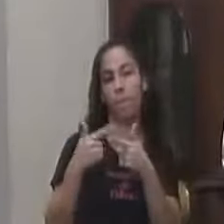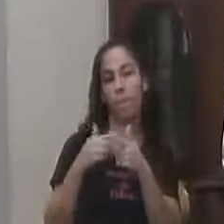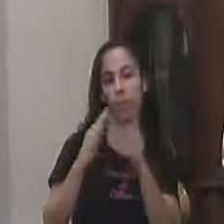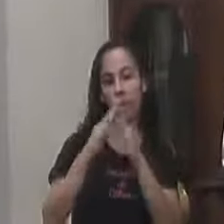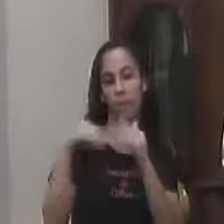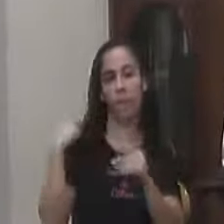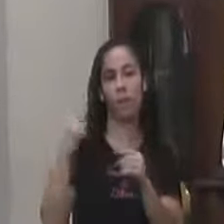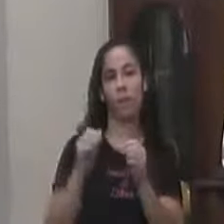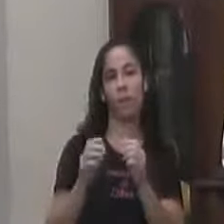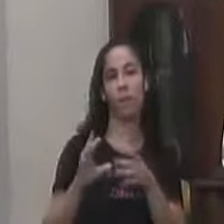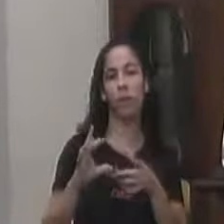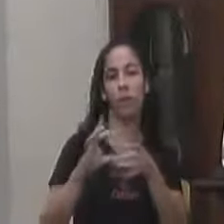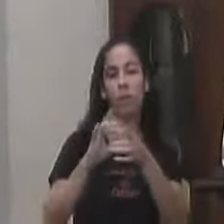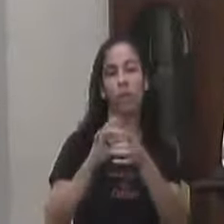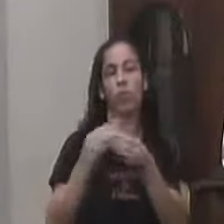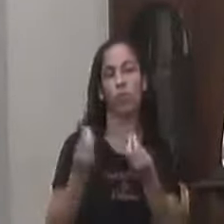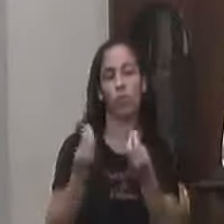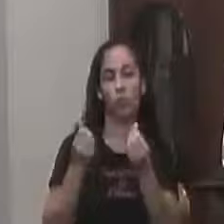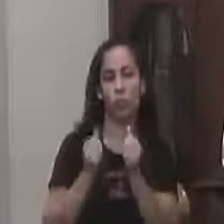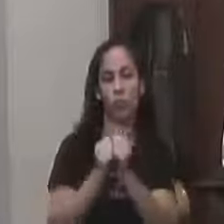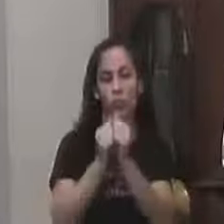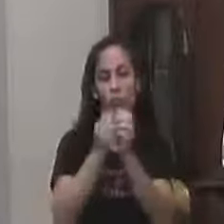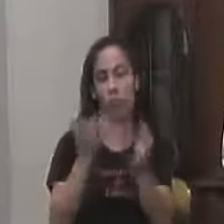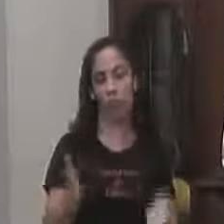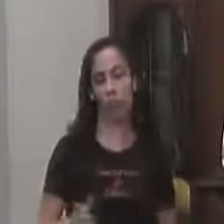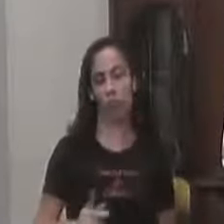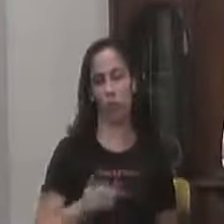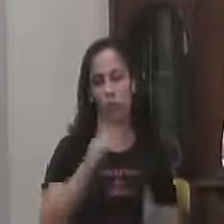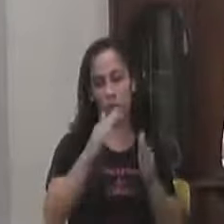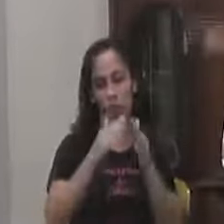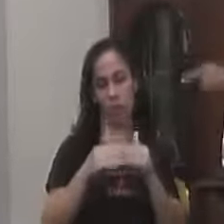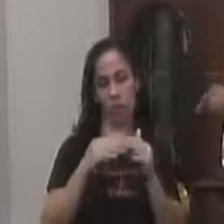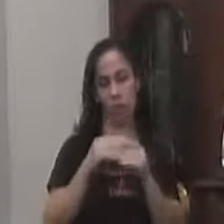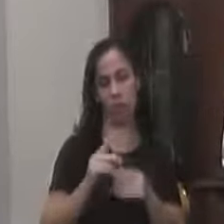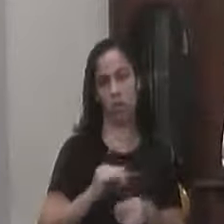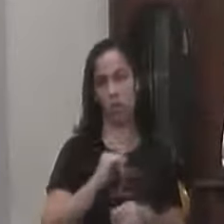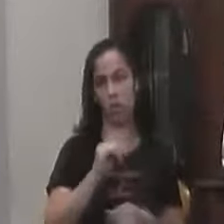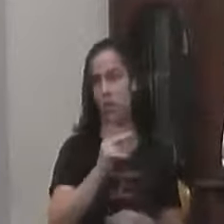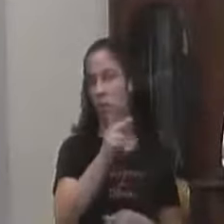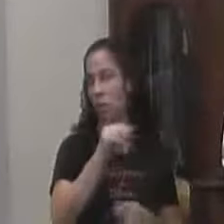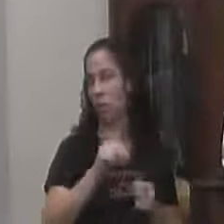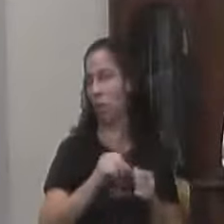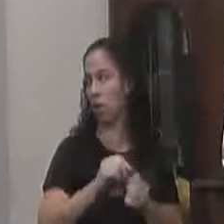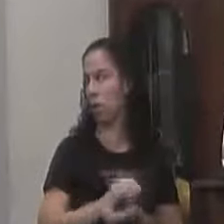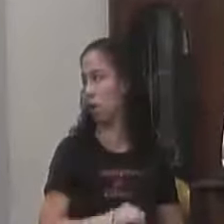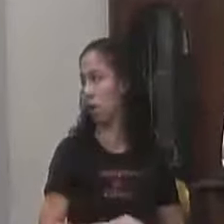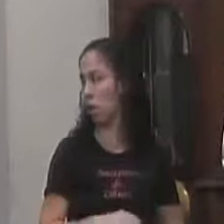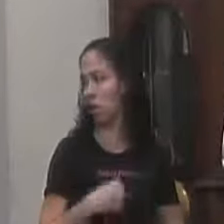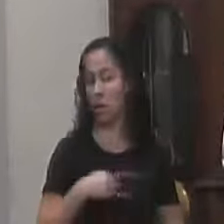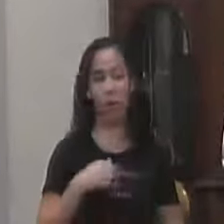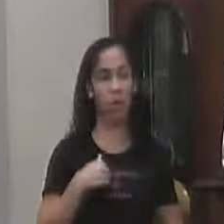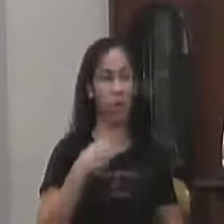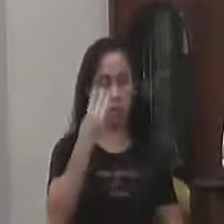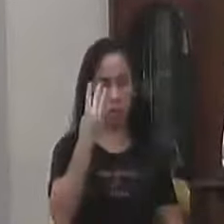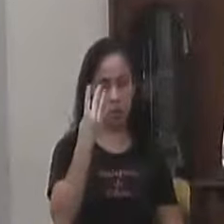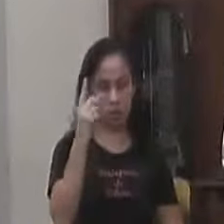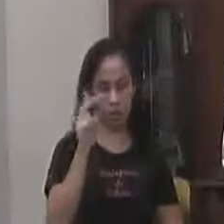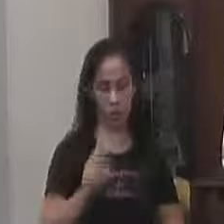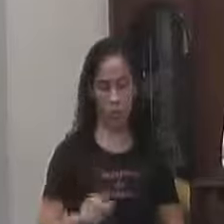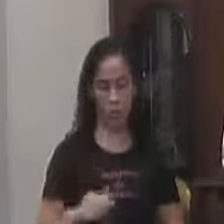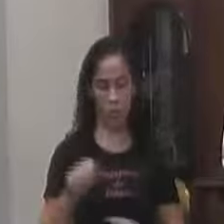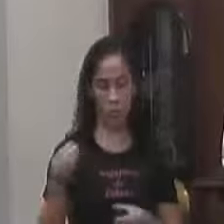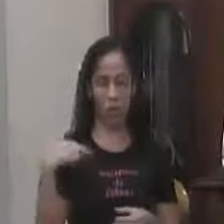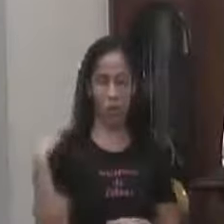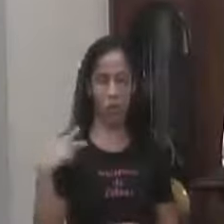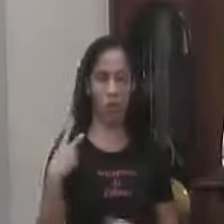parceira Professor Rafael Essa casa No que se pede Essa casa está se dando Eu estou no meu Terceiro mandato legislativo